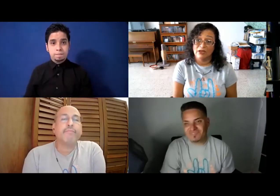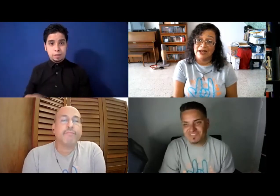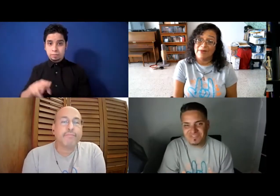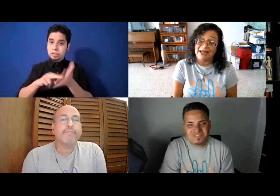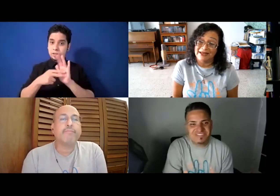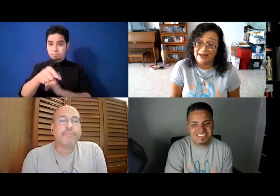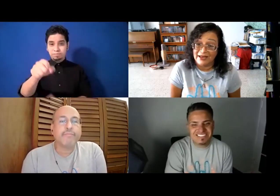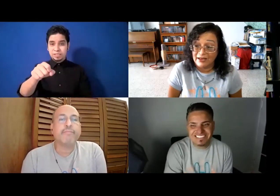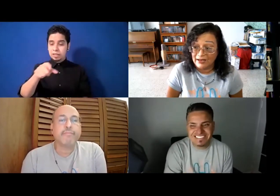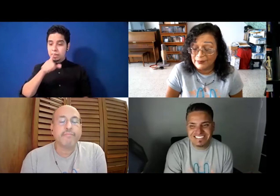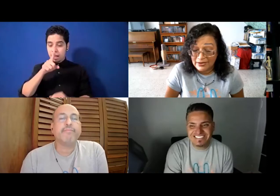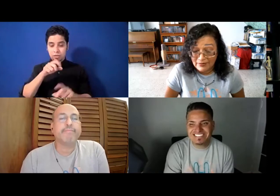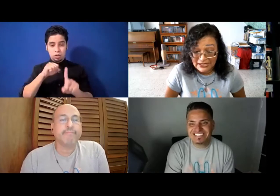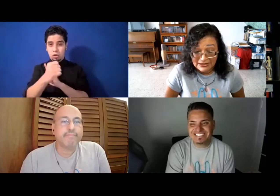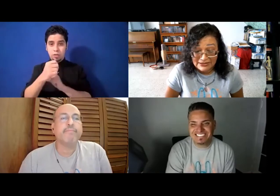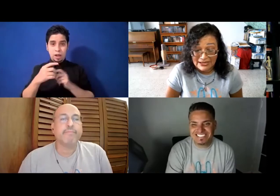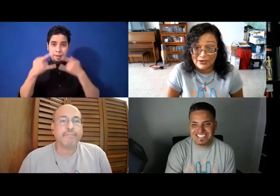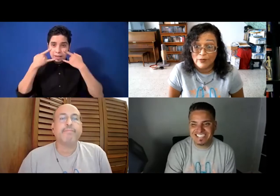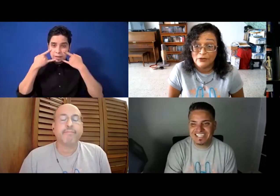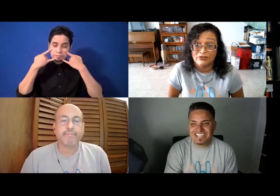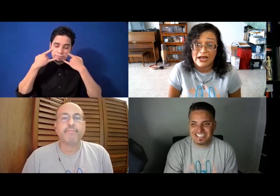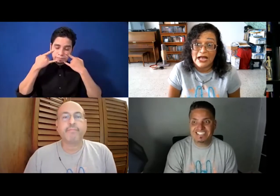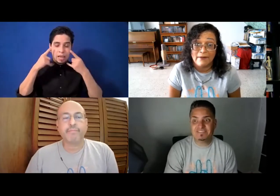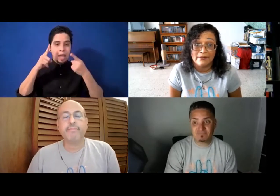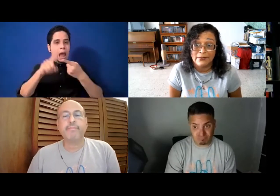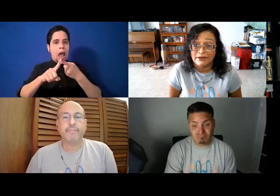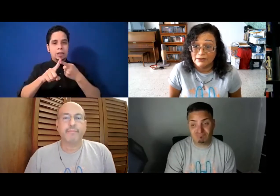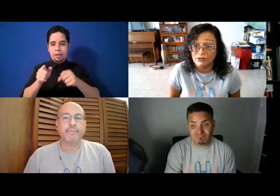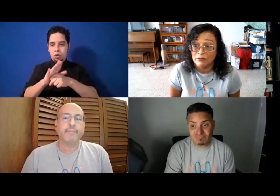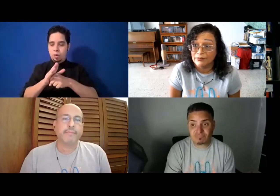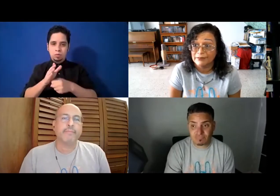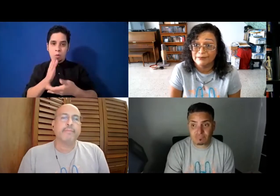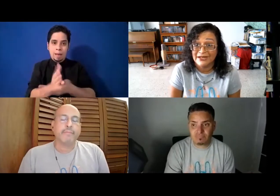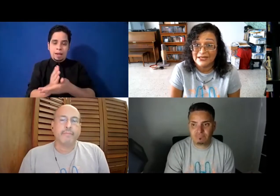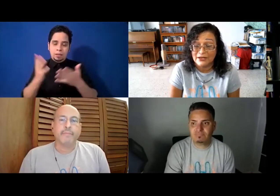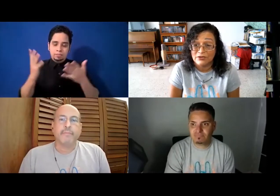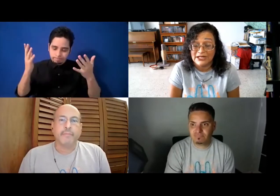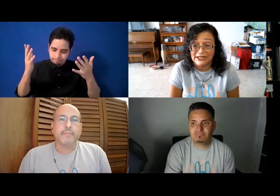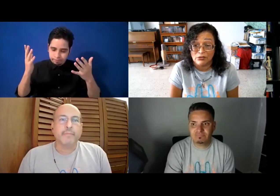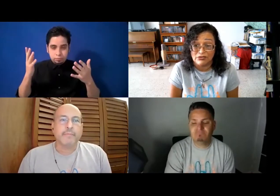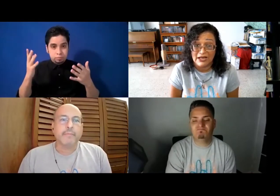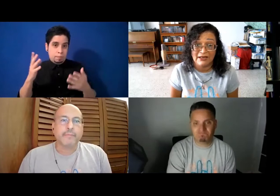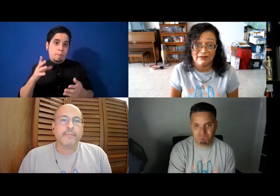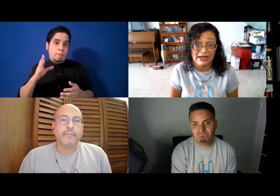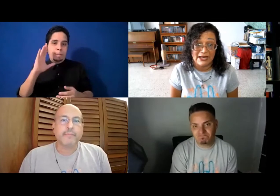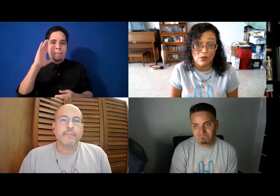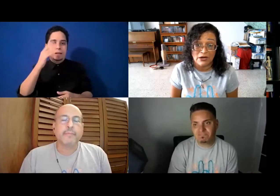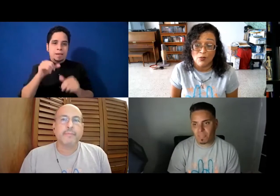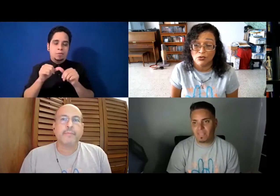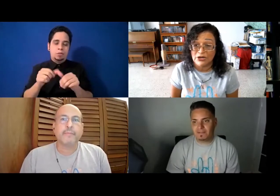lo de la mascarilla es, pues, imagínate, hasta que el COVID no se acabe, pues, esto, pues, va a seguir un ratito, o sea, que de verdad hay que buscar como otras